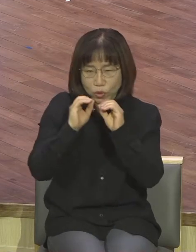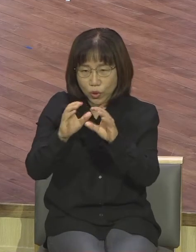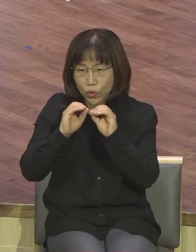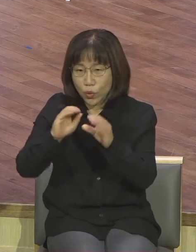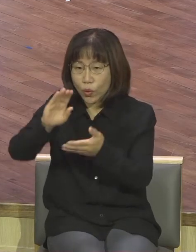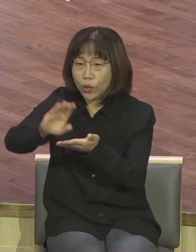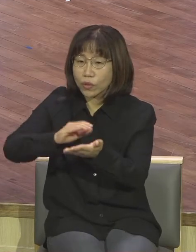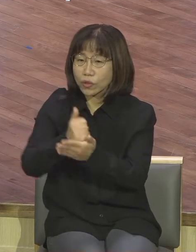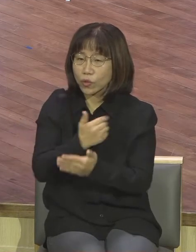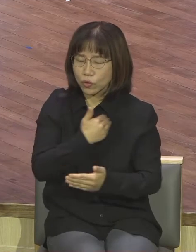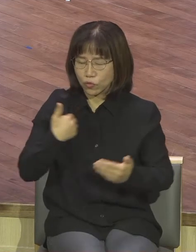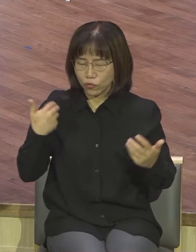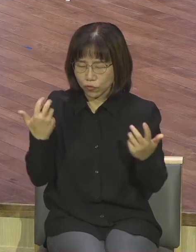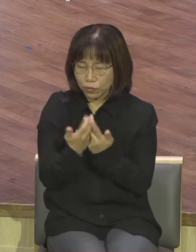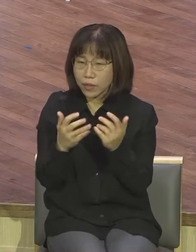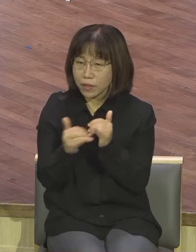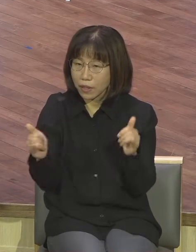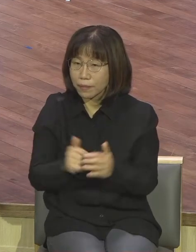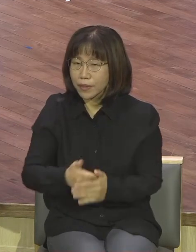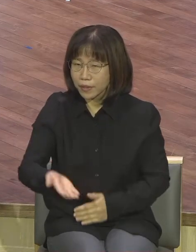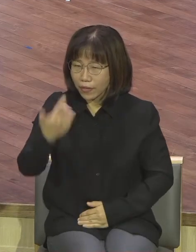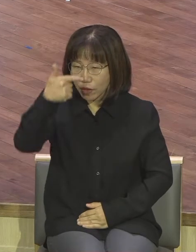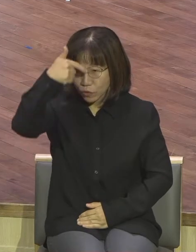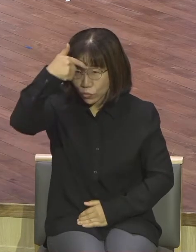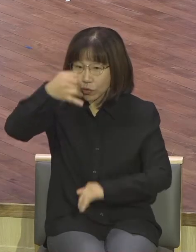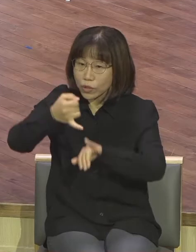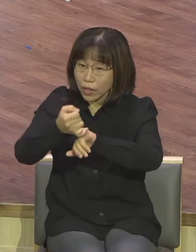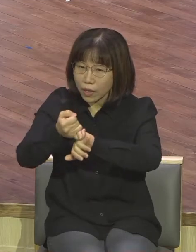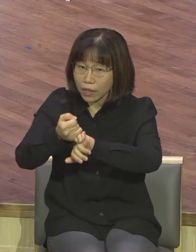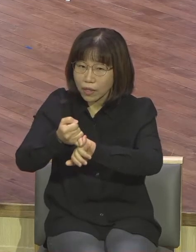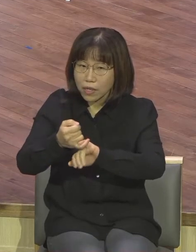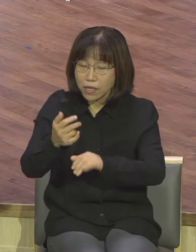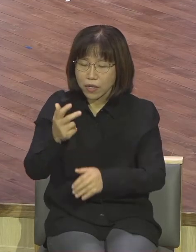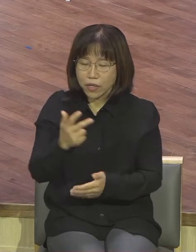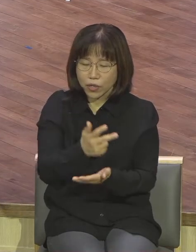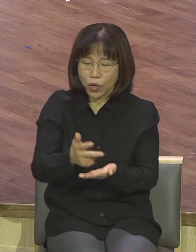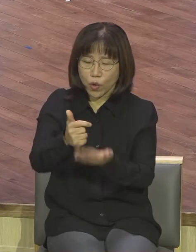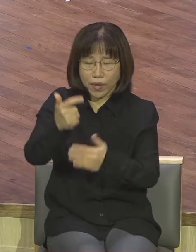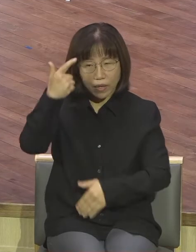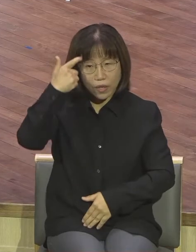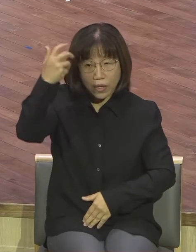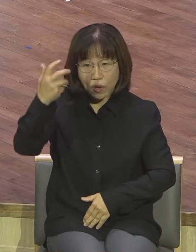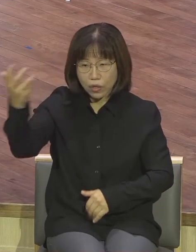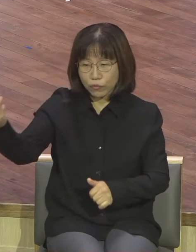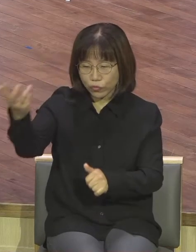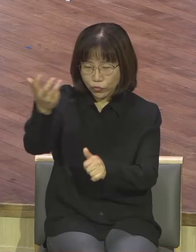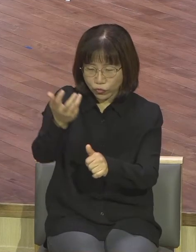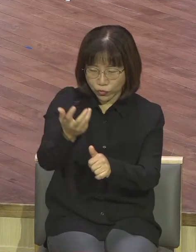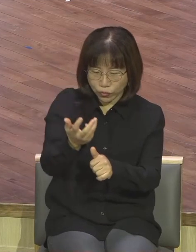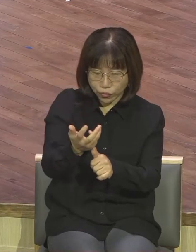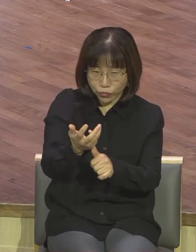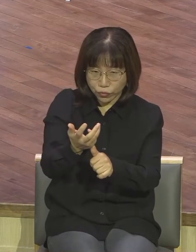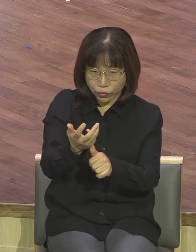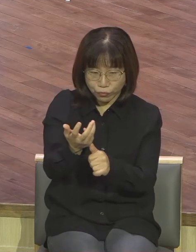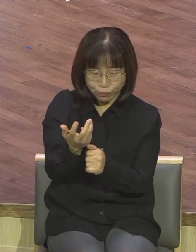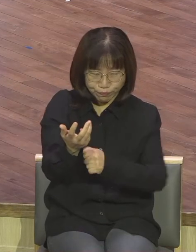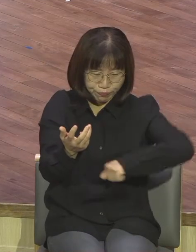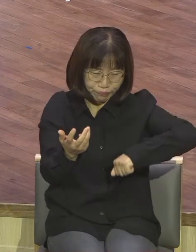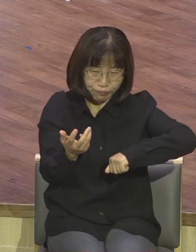사실 구약 시대에는요 여호와 영이 임했다가도 말씀대로 순종하지 않으면 또 떠나갔어요 구약